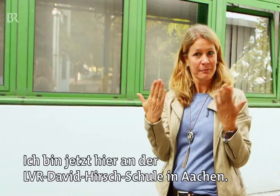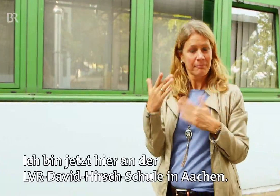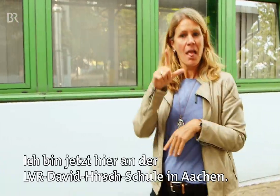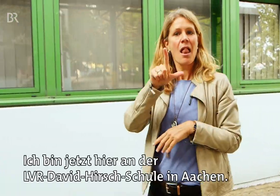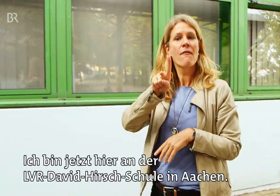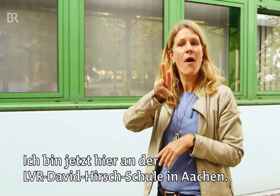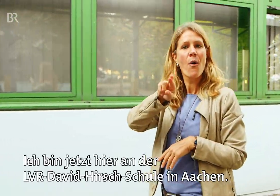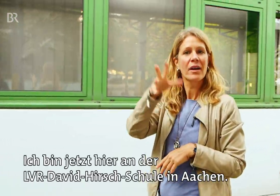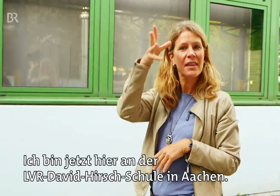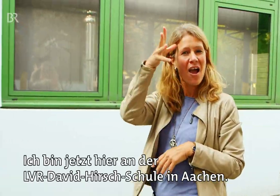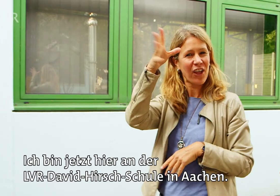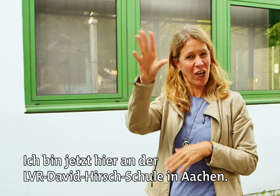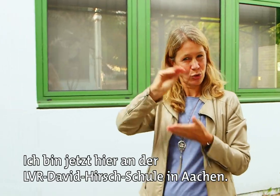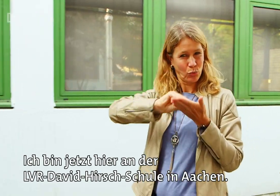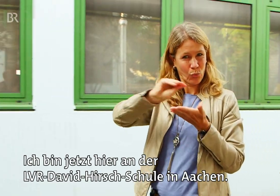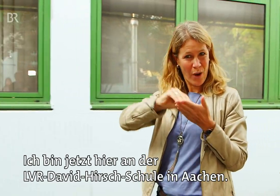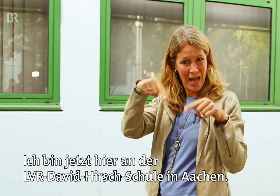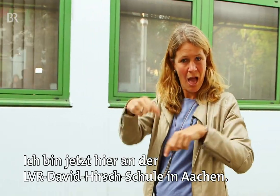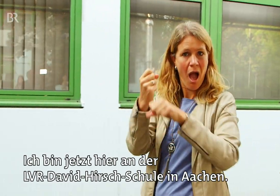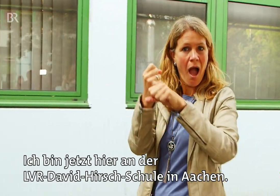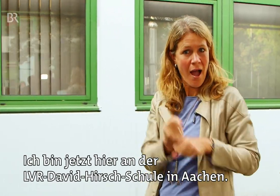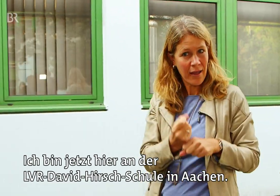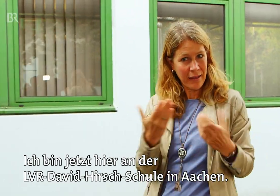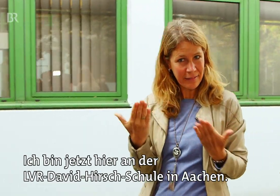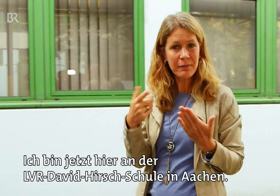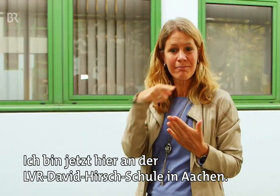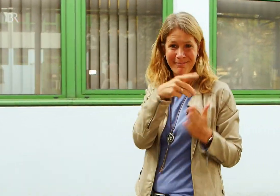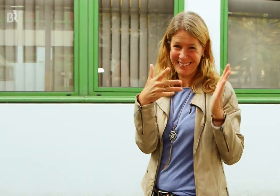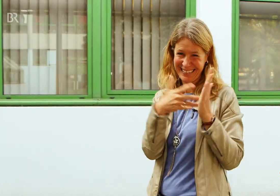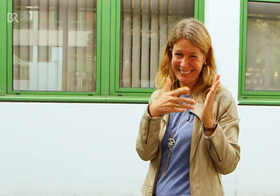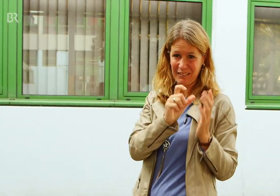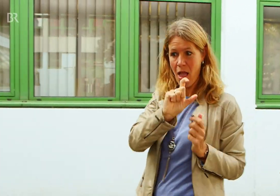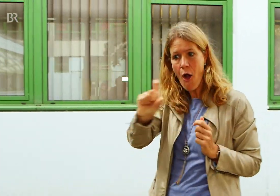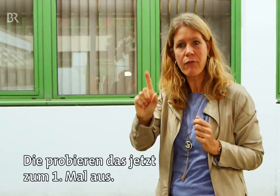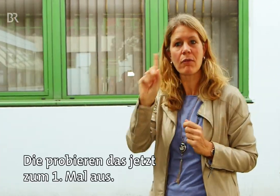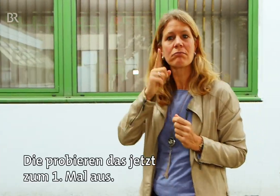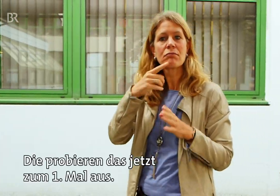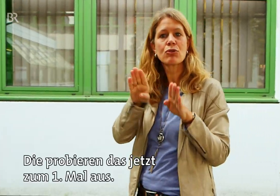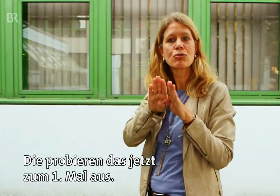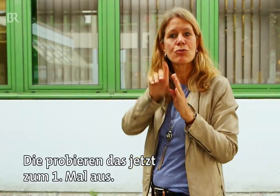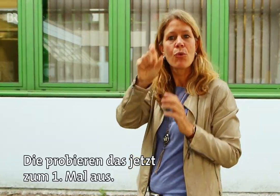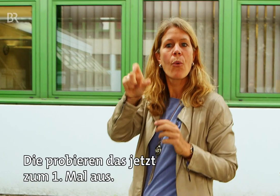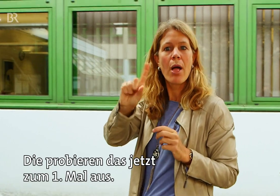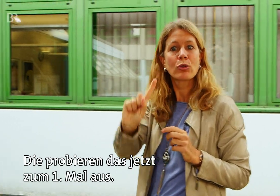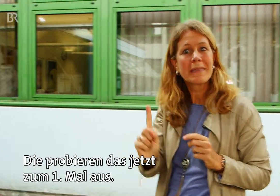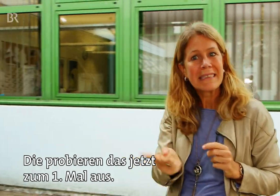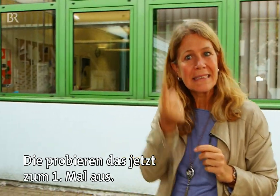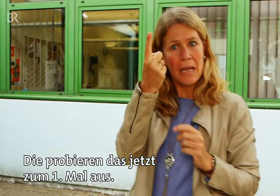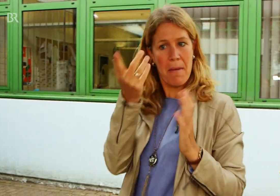Ich bin jetzt hier an der LVR David Hirschschule in Aachen. Die probieren das jetzt zum ersten Mal aus.